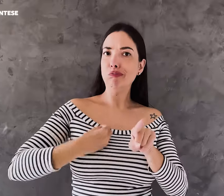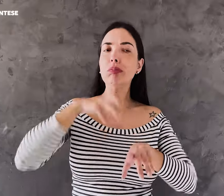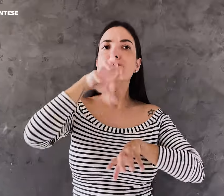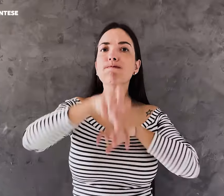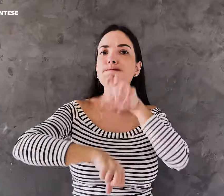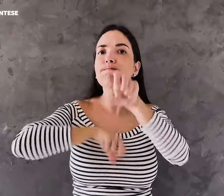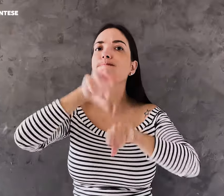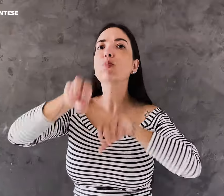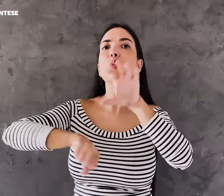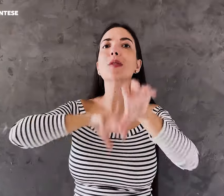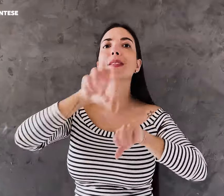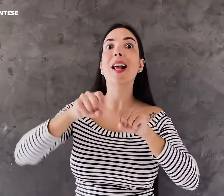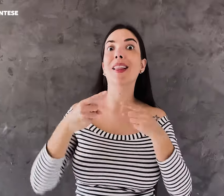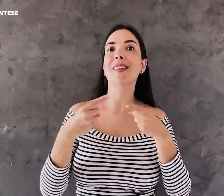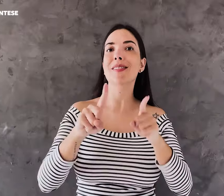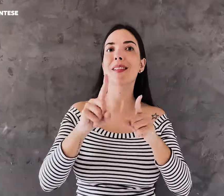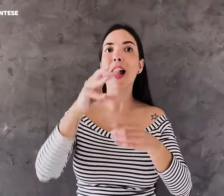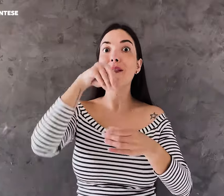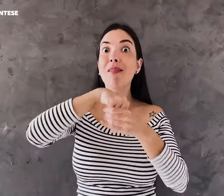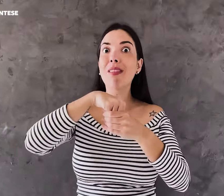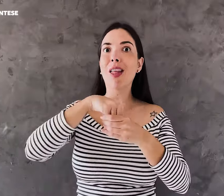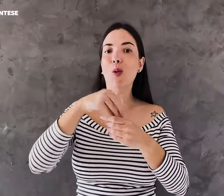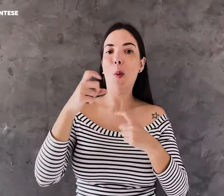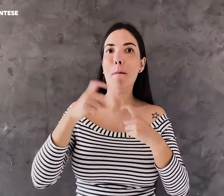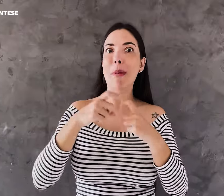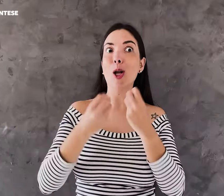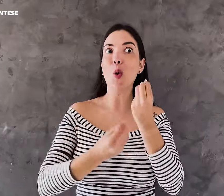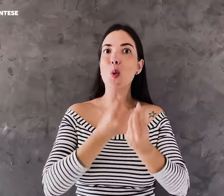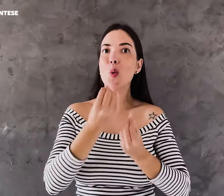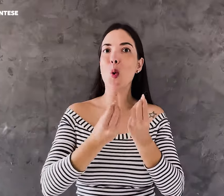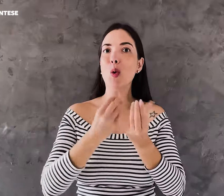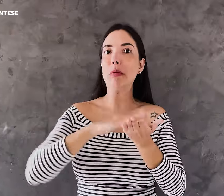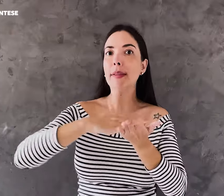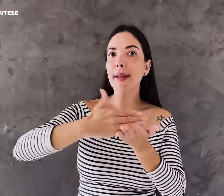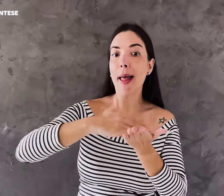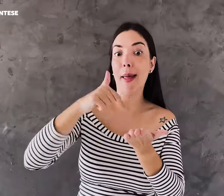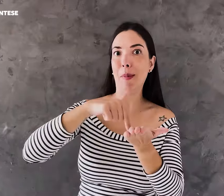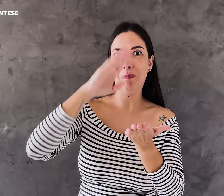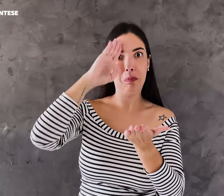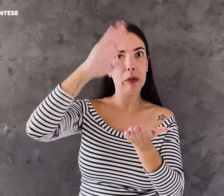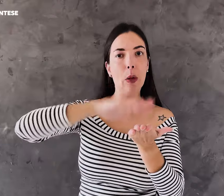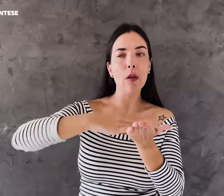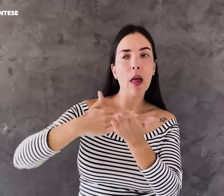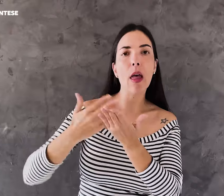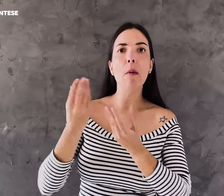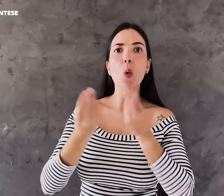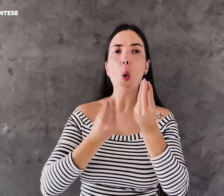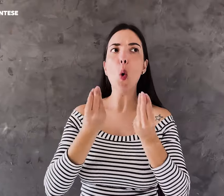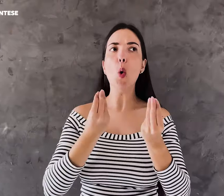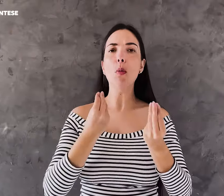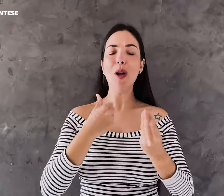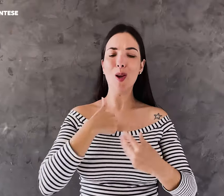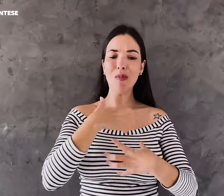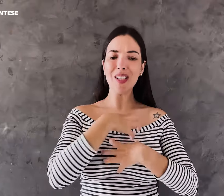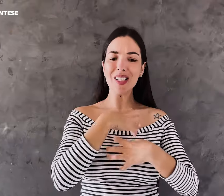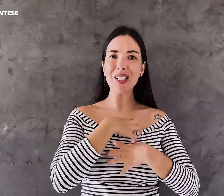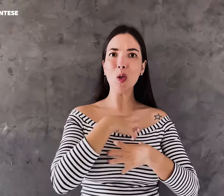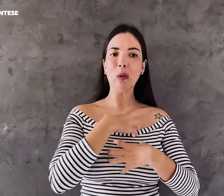Mas eu busquei atendimento e foi um grande desafio para mim dentro destes ambientes de